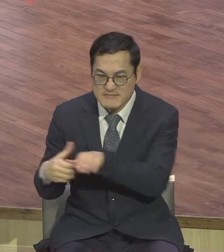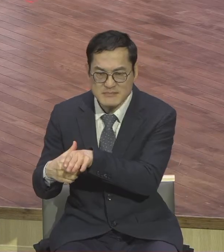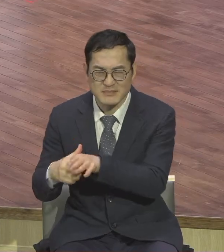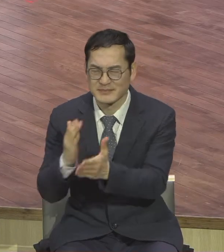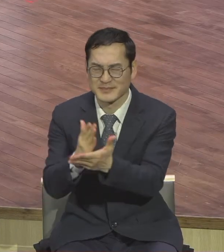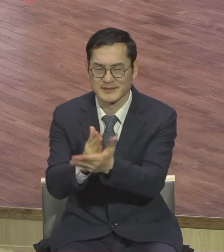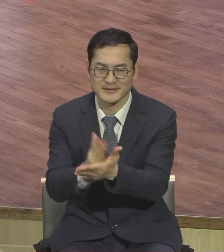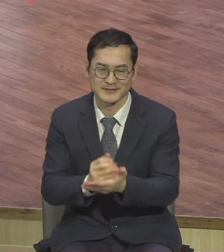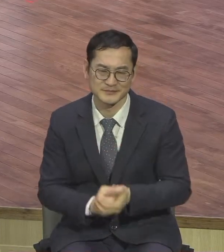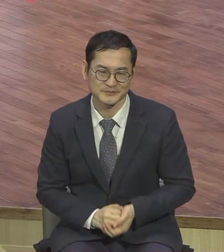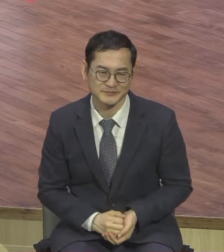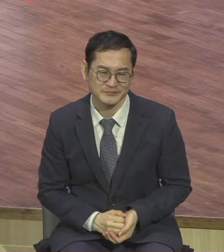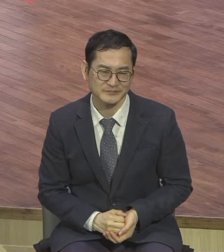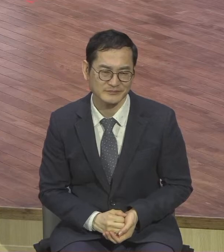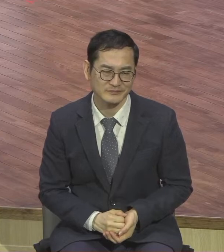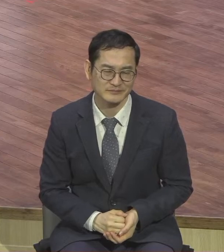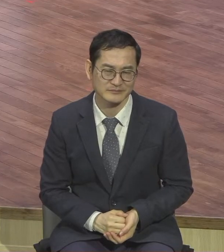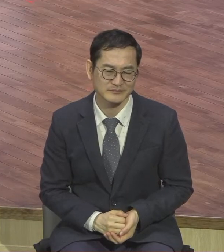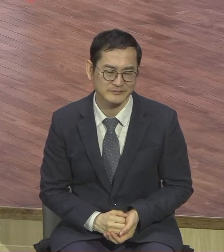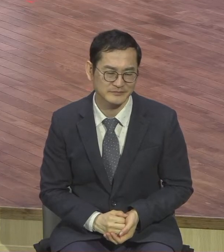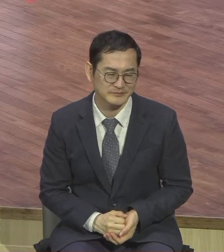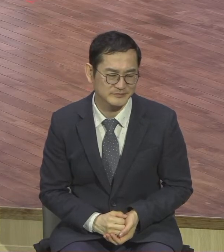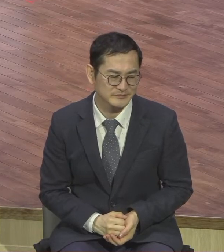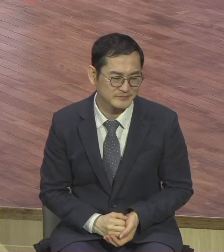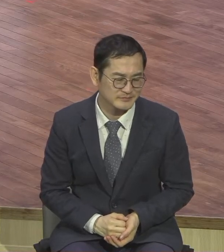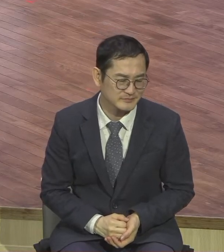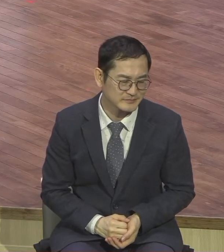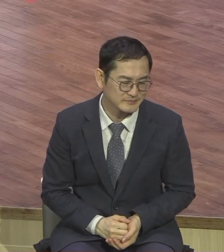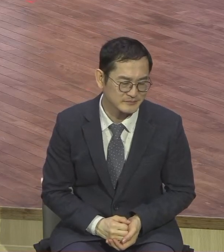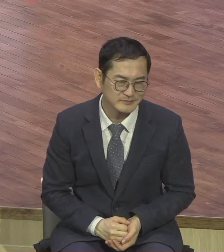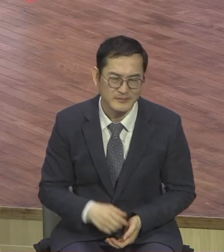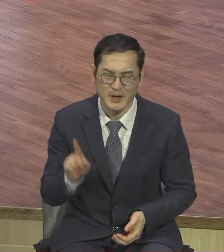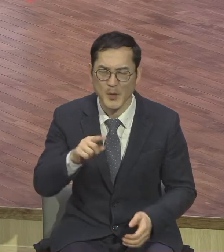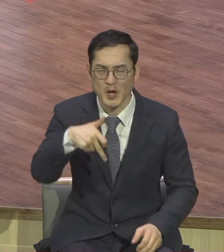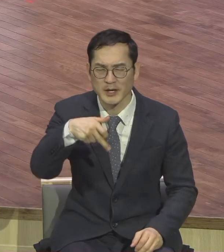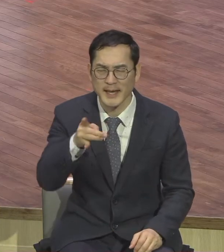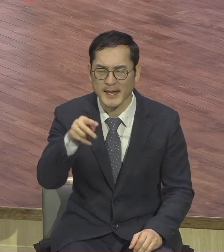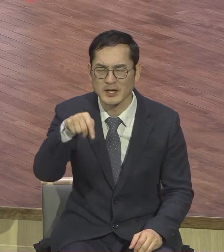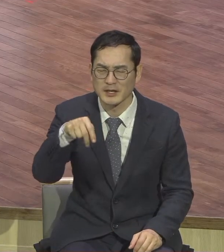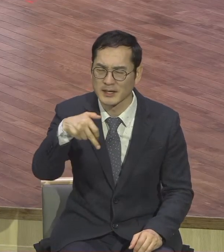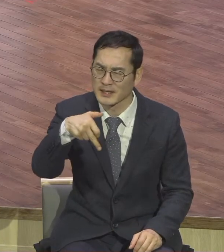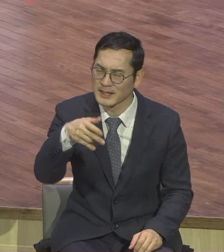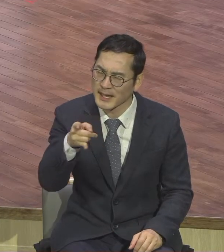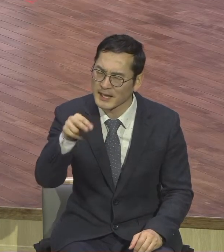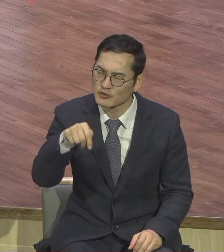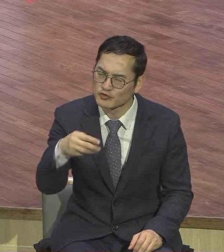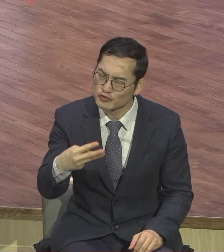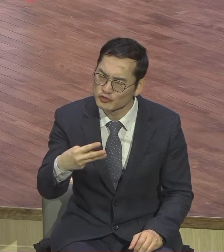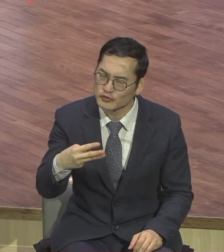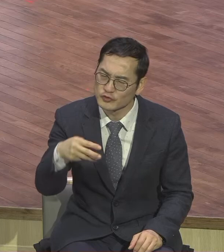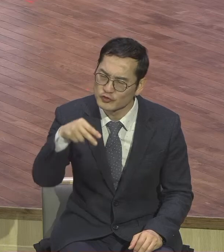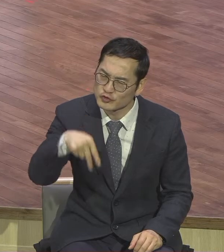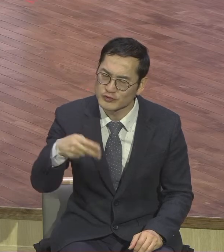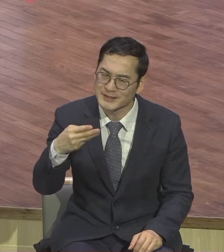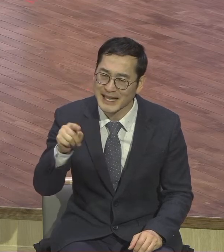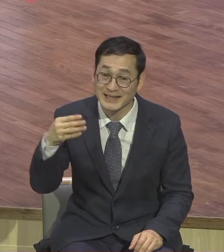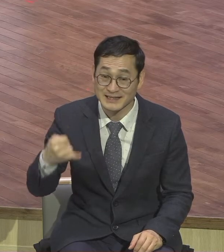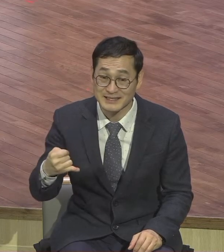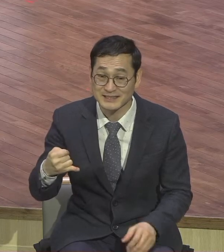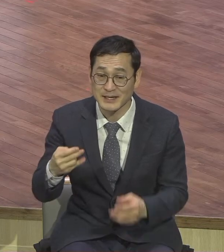이게 무슨 말인가 하면 개수탈트는 형태 모양 이런 독일어인데 이 법칙을 쉽게 설명하면요